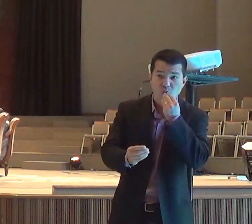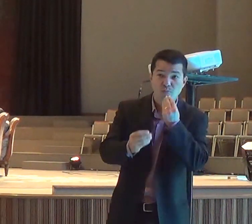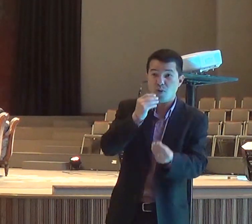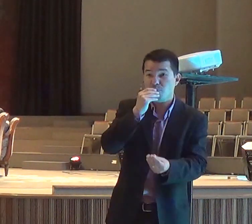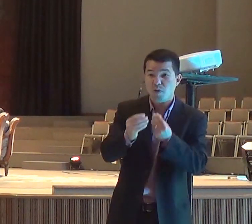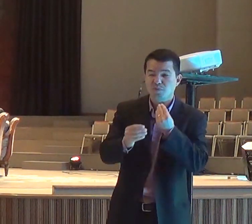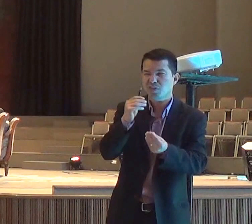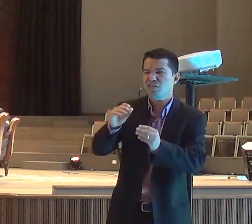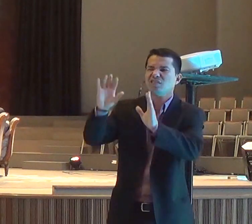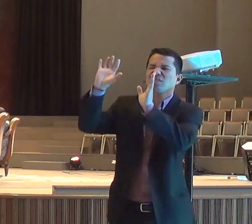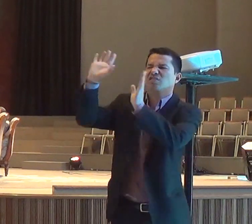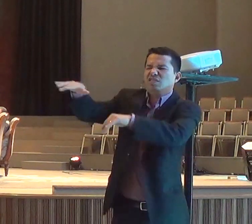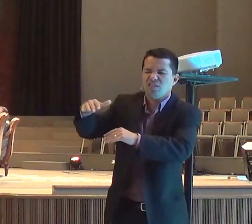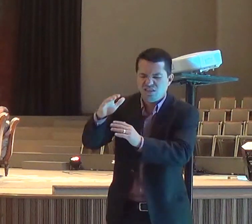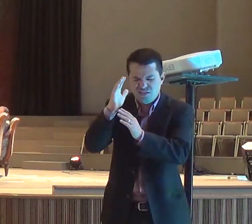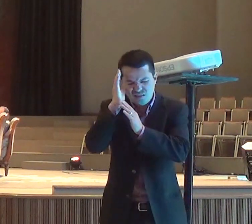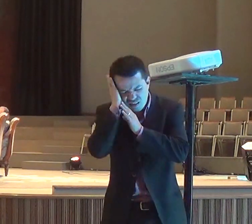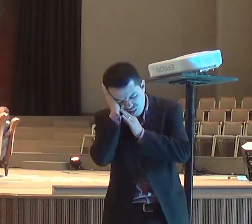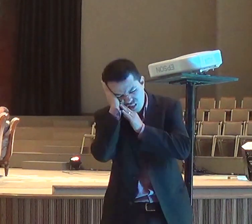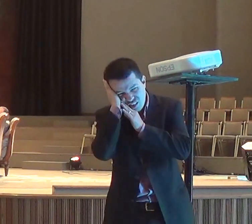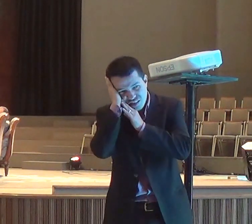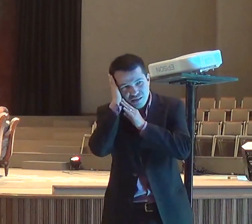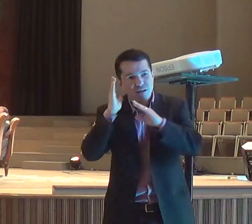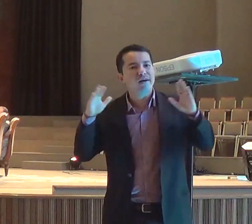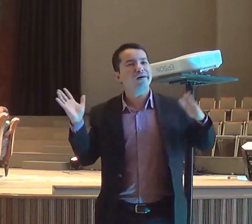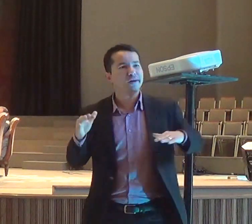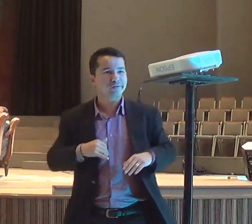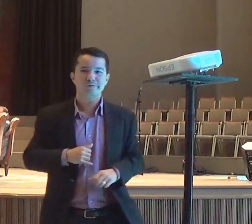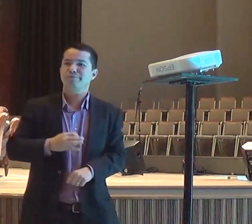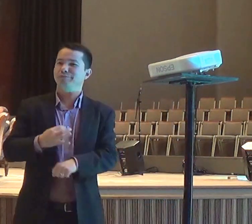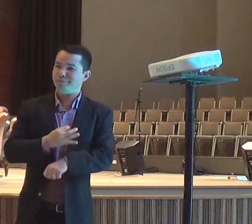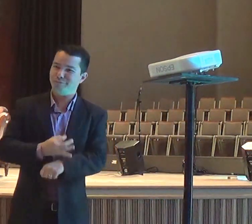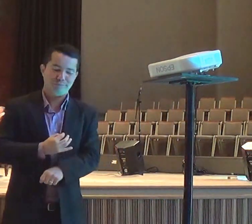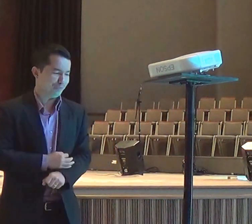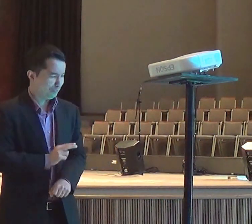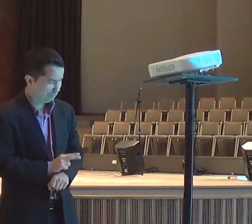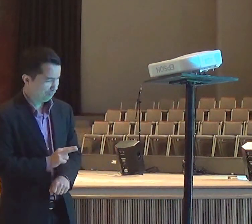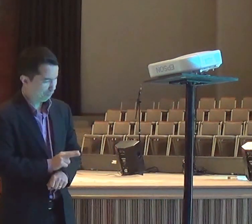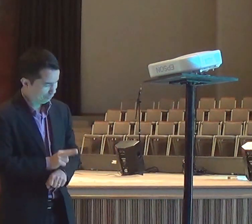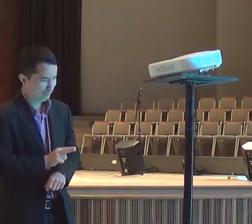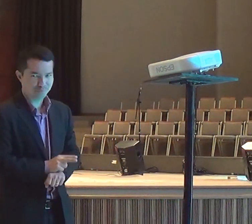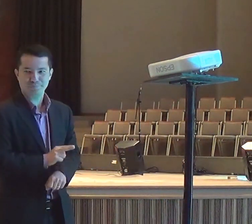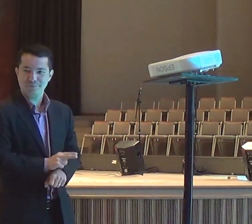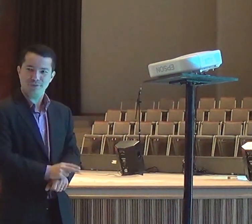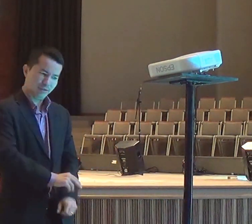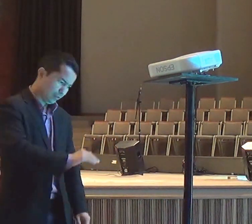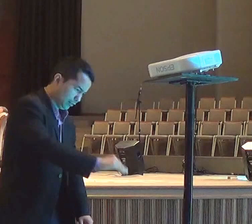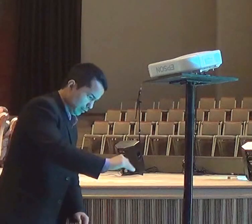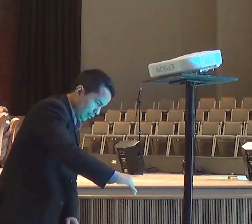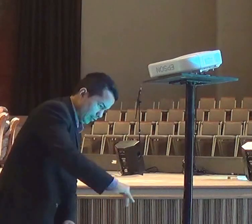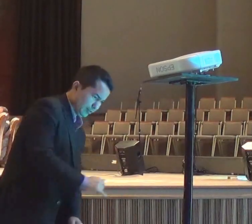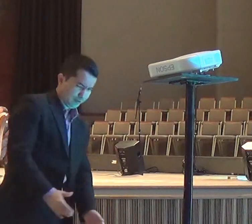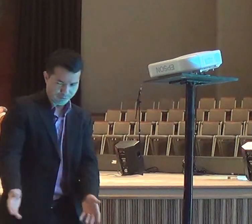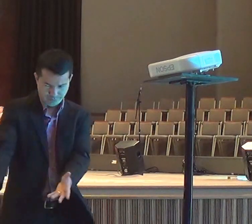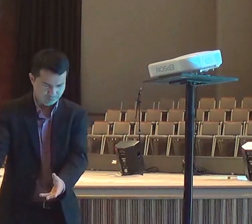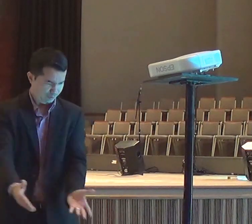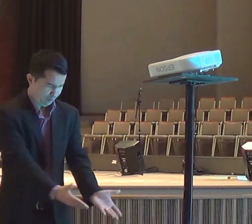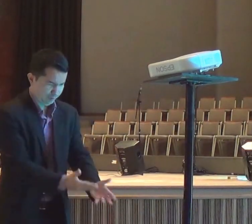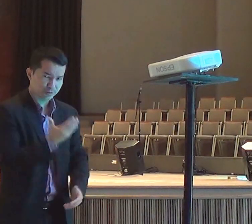do senhor, fica lá cuidando dele, e passa mais um tempo, anjo, acorda esse homem, come de novo, ele come, e